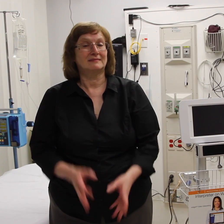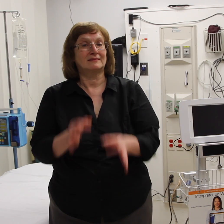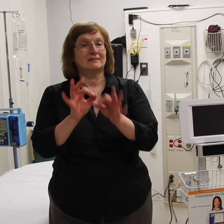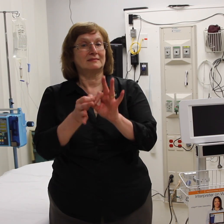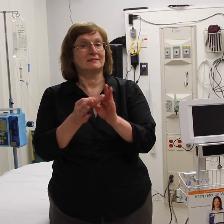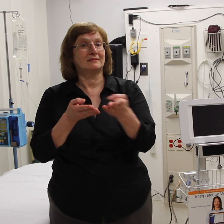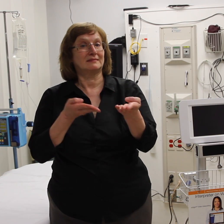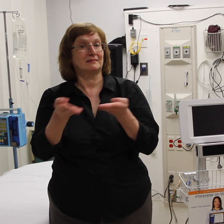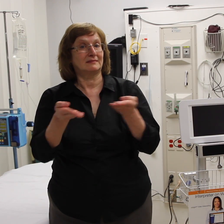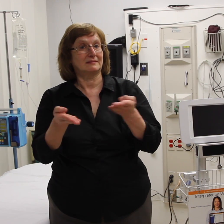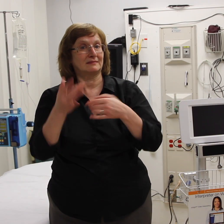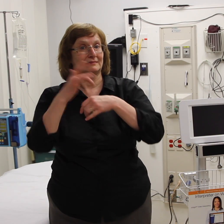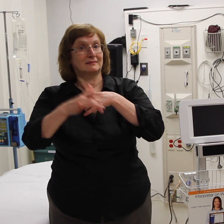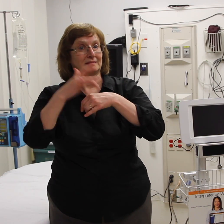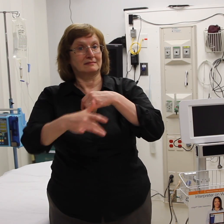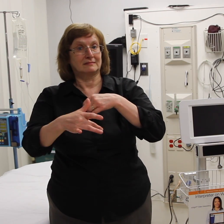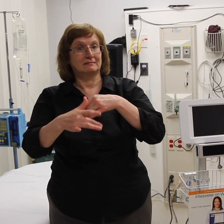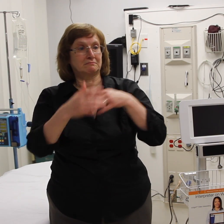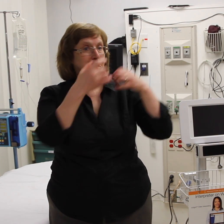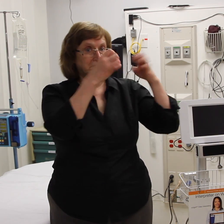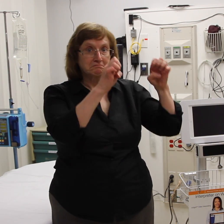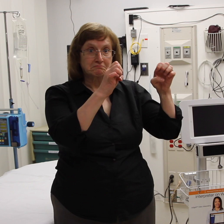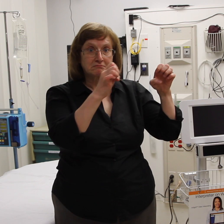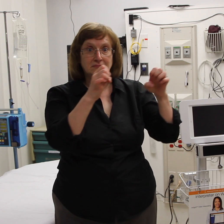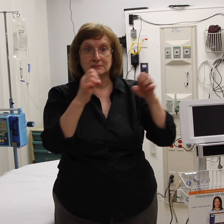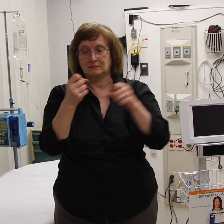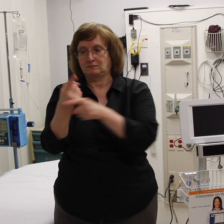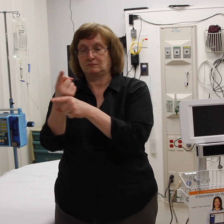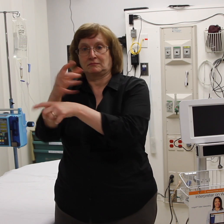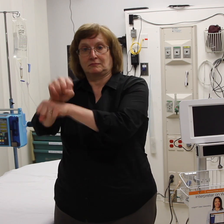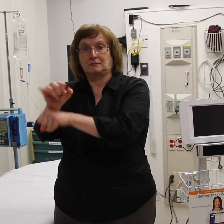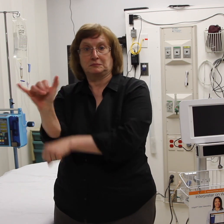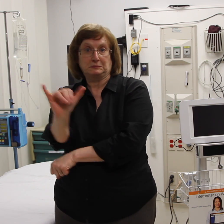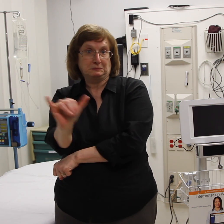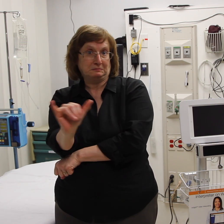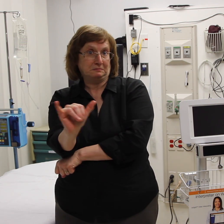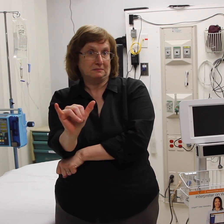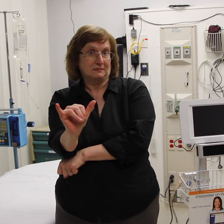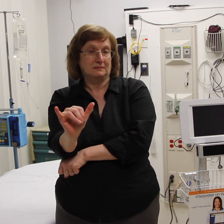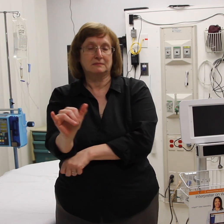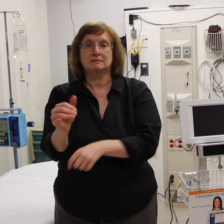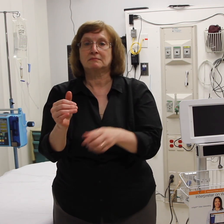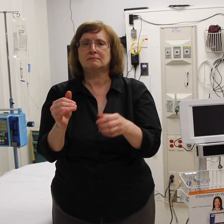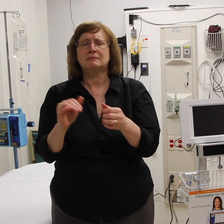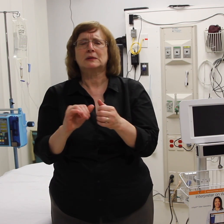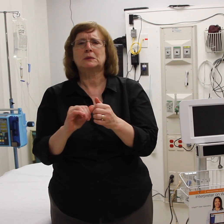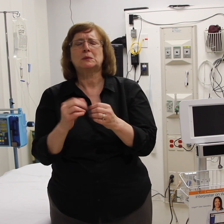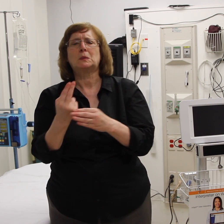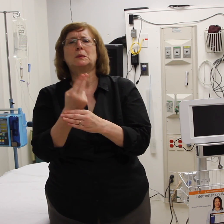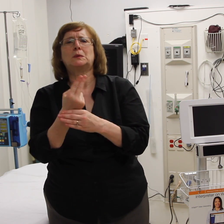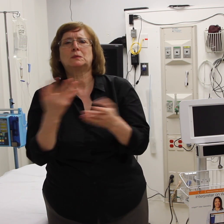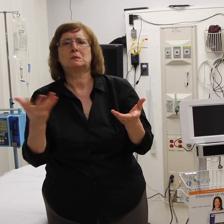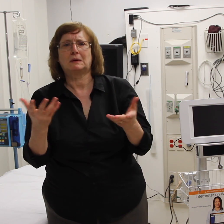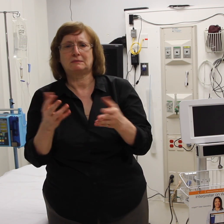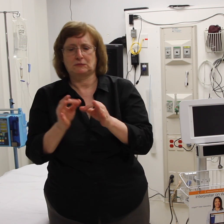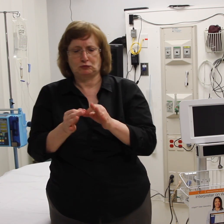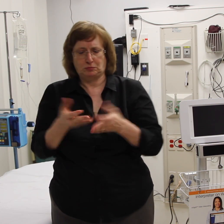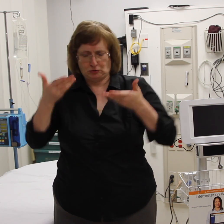Los servicios de interpretación están siempre disponibles para pacientes con emergencias. Para gestionar servicios de